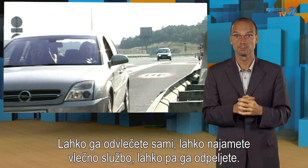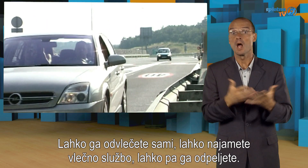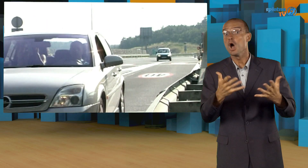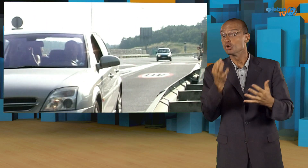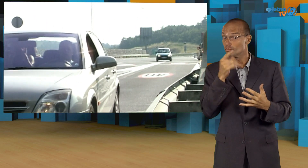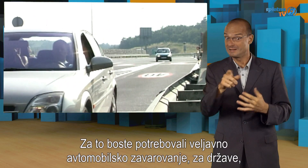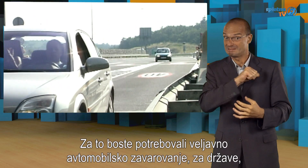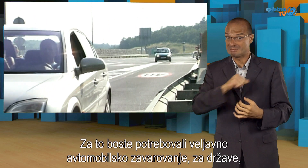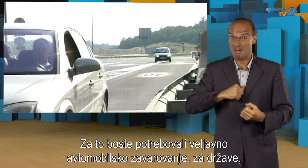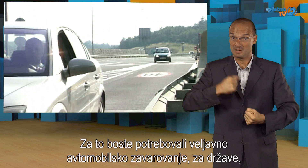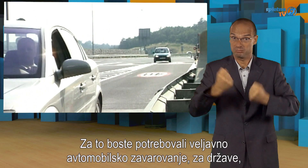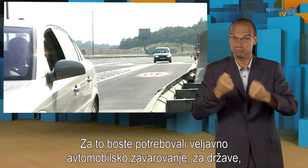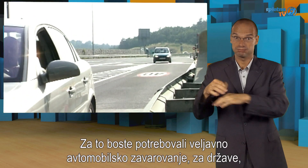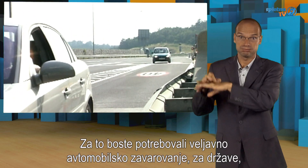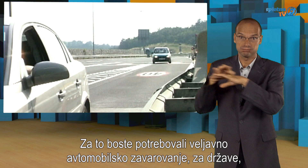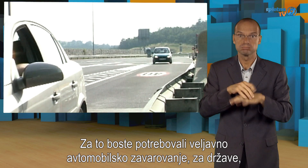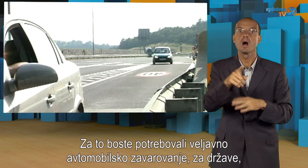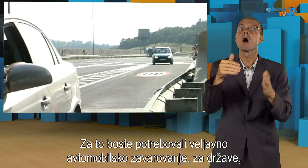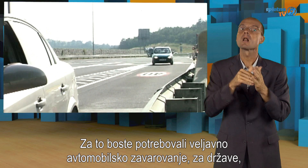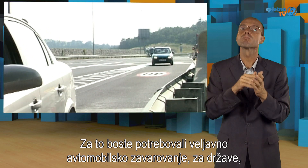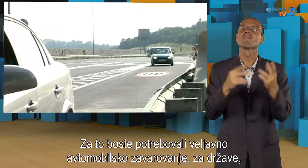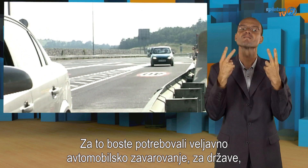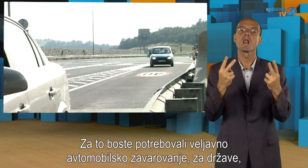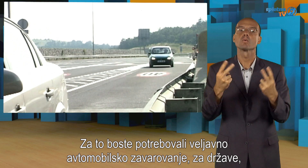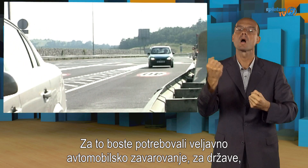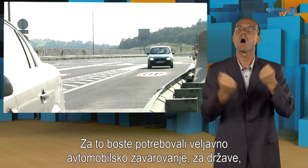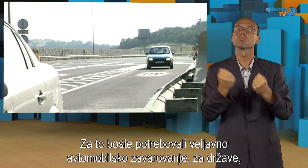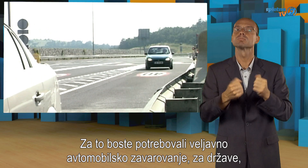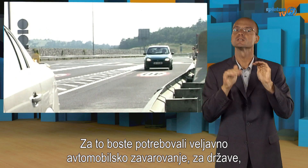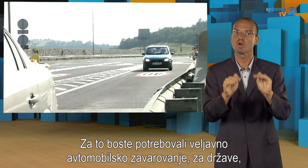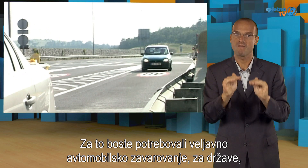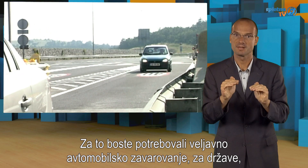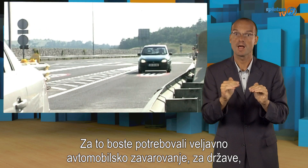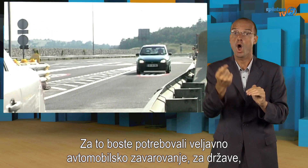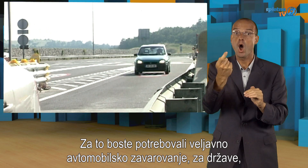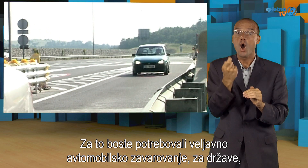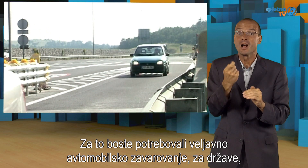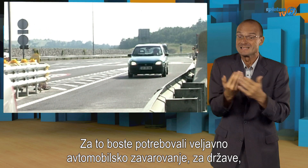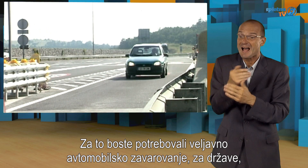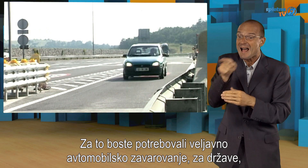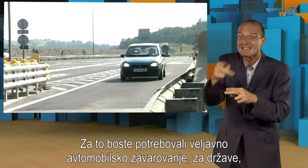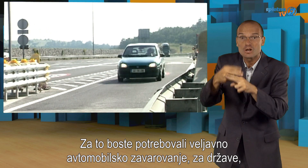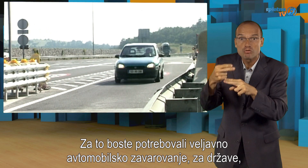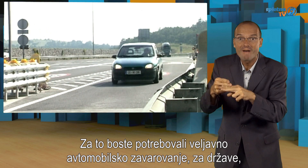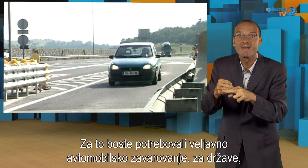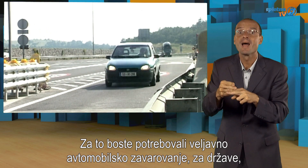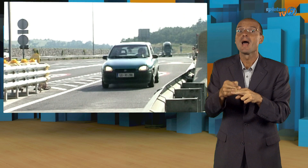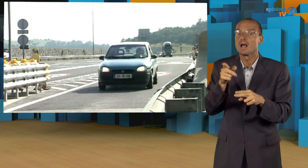Zato boste potrebovali veljavno avtomobilsko zavarovanje za države, skozi katere se boste peljali, in za častni registerski